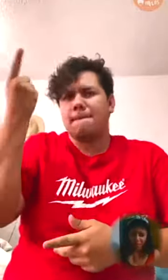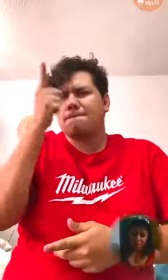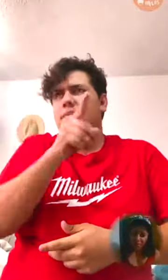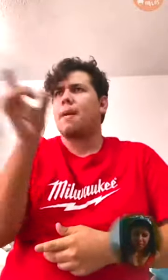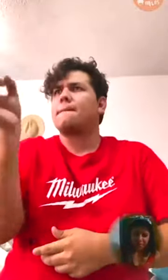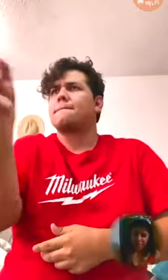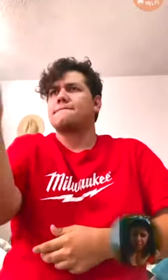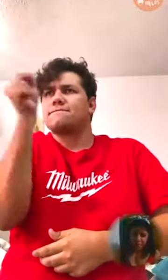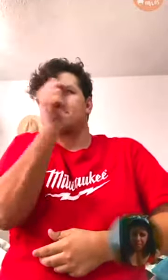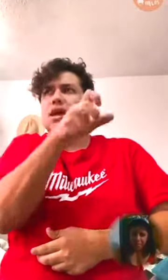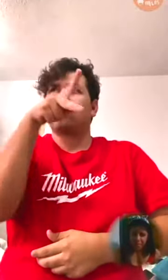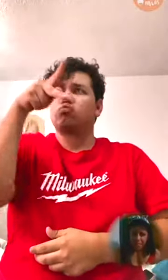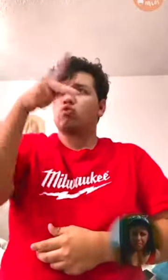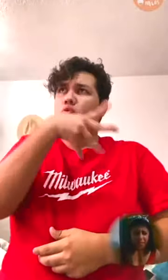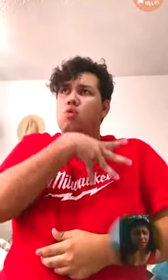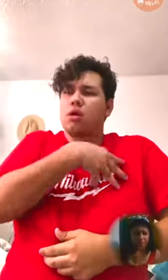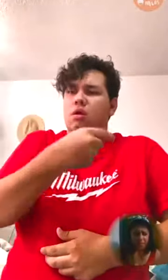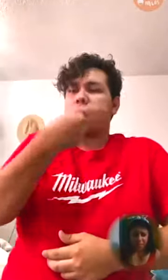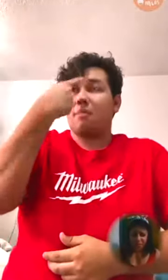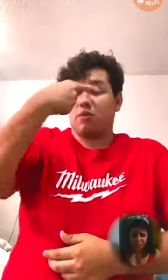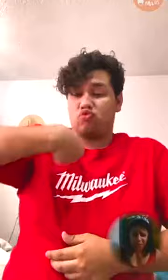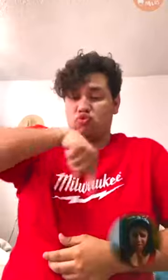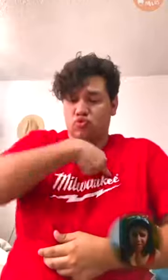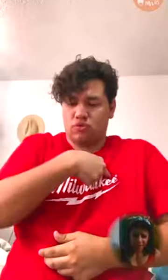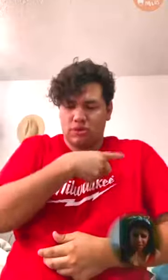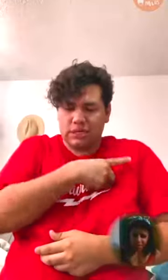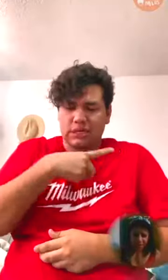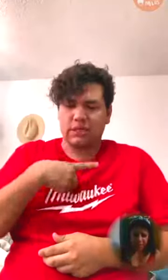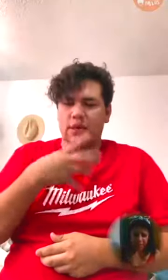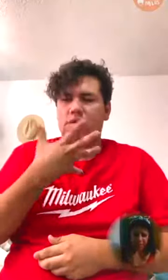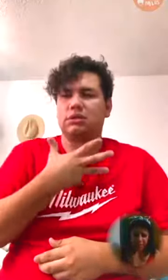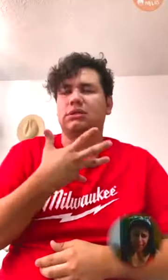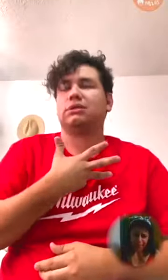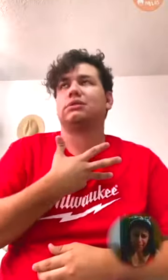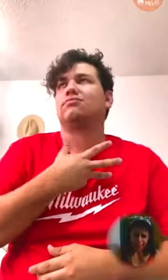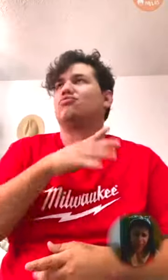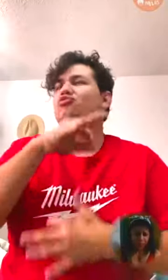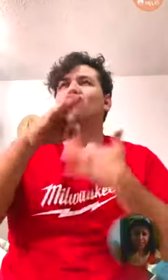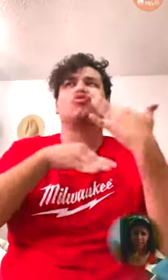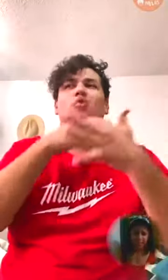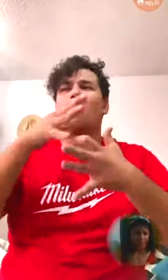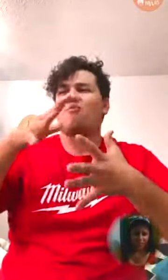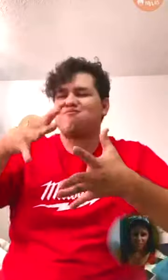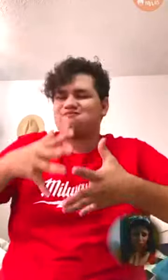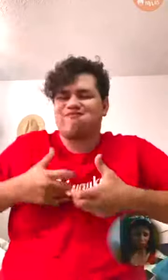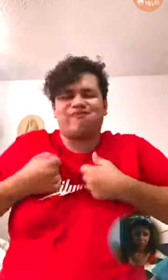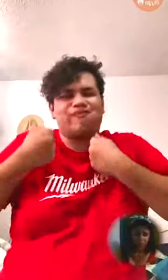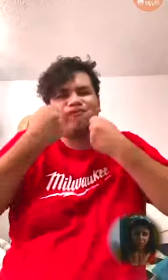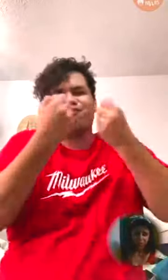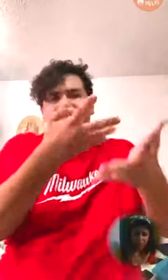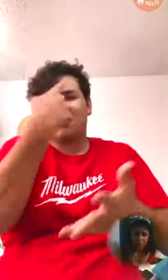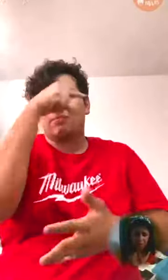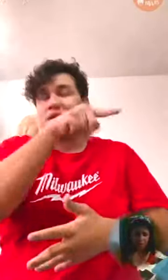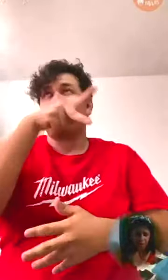tu Hijo, Señor, para que lo que nosotros merecíamos, Señor, pagar, lo depositaste todo sobre tu Hijo, Señor, y ahora